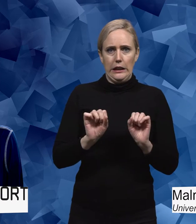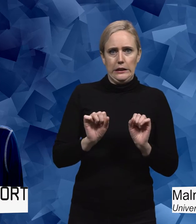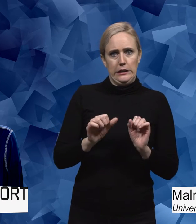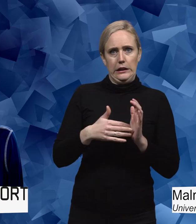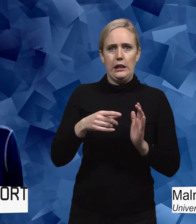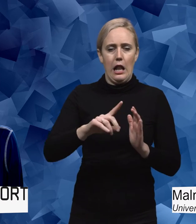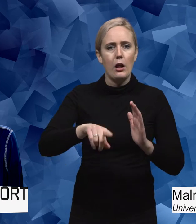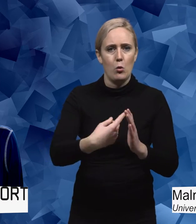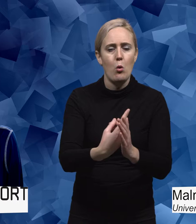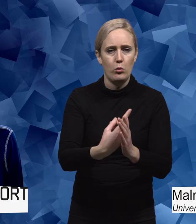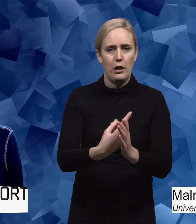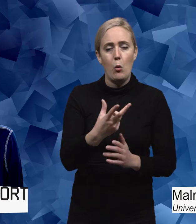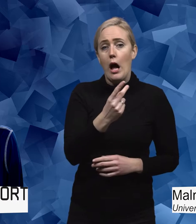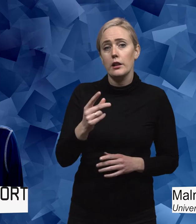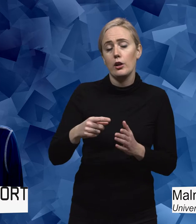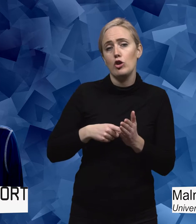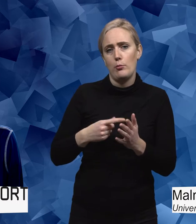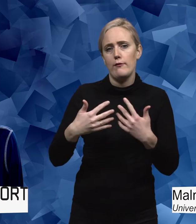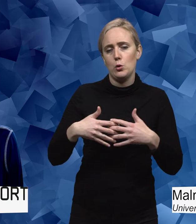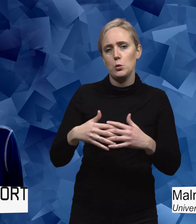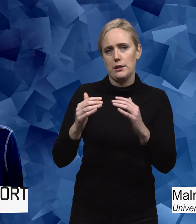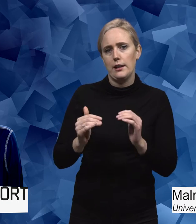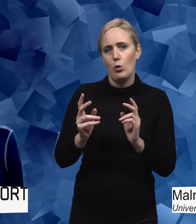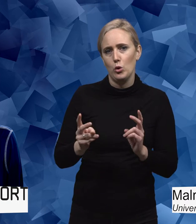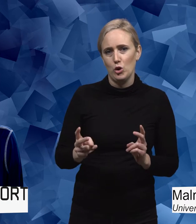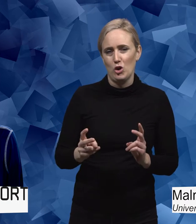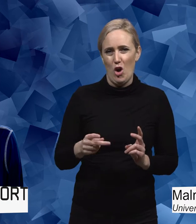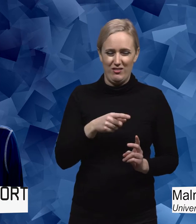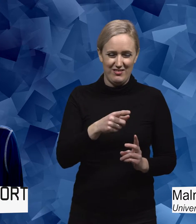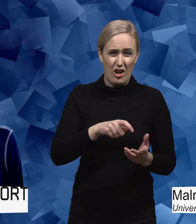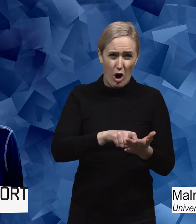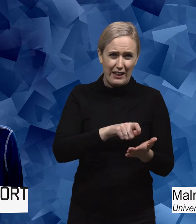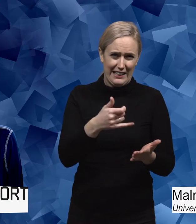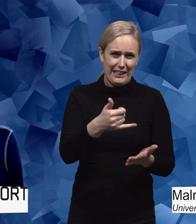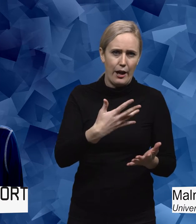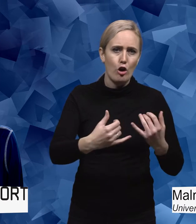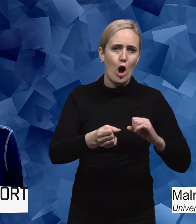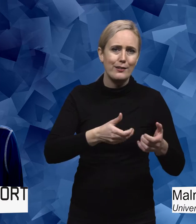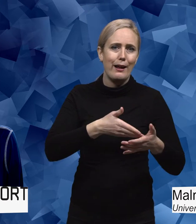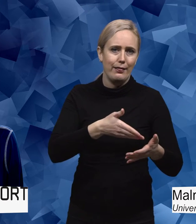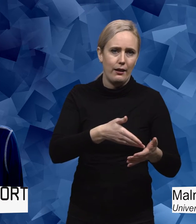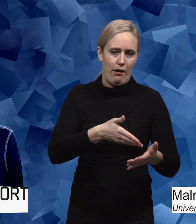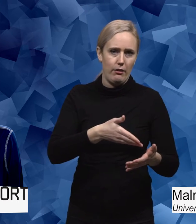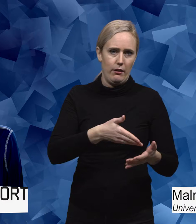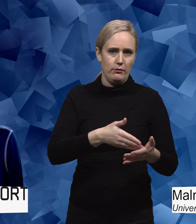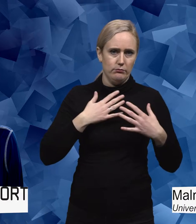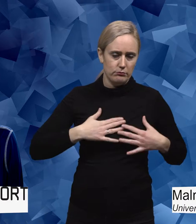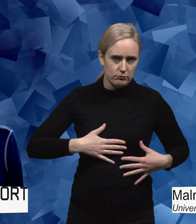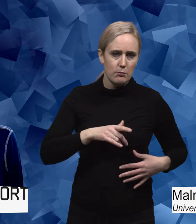även vad gäller andra typer av funktionsnedsättningar då. För i avhandlingen handlar det ju om rörelsehinder. Men de här upplevelserna delar om med